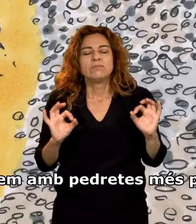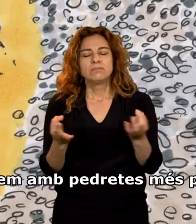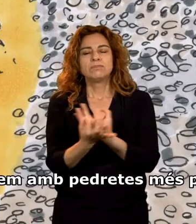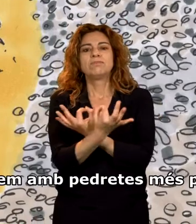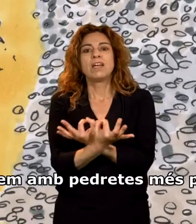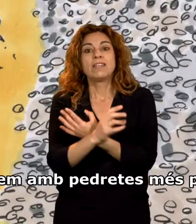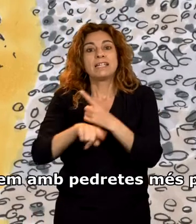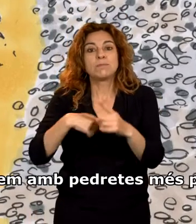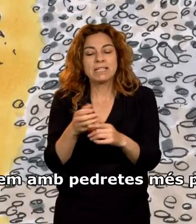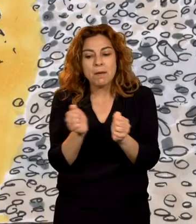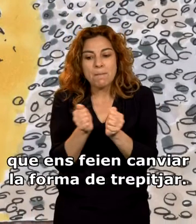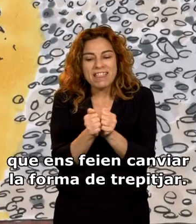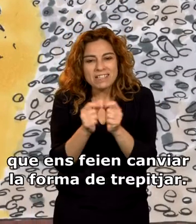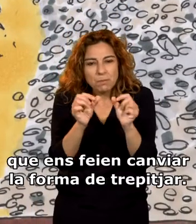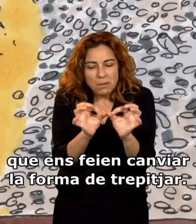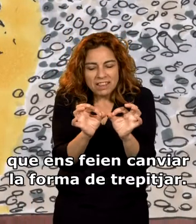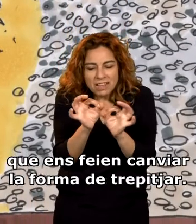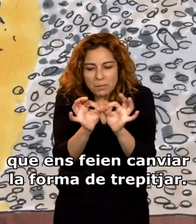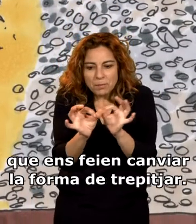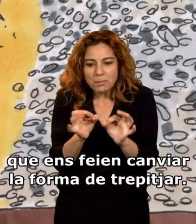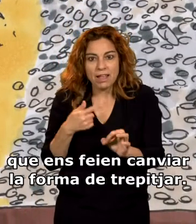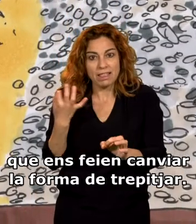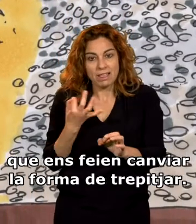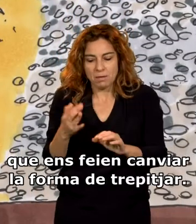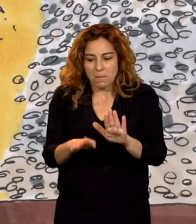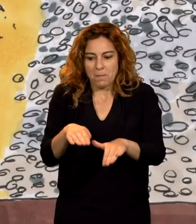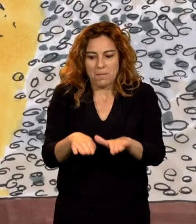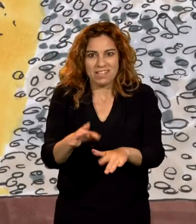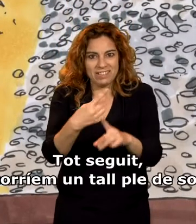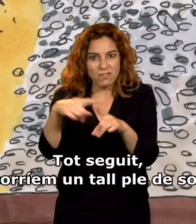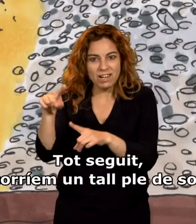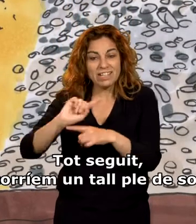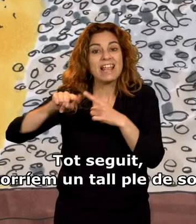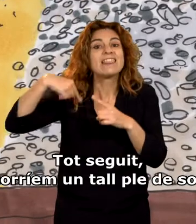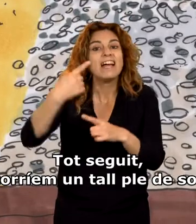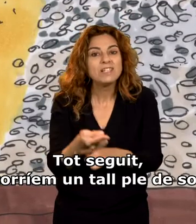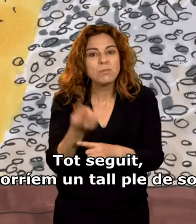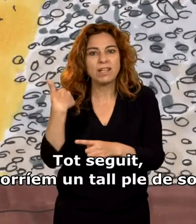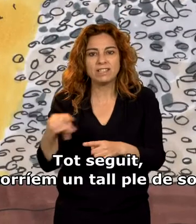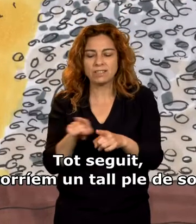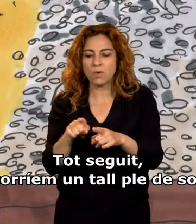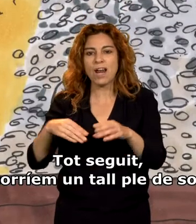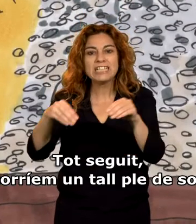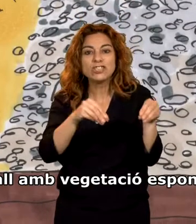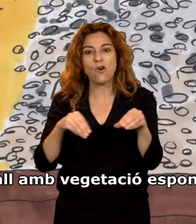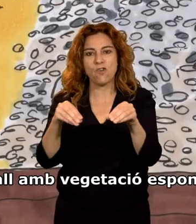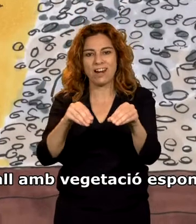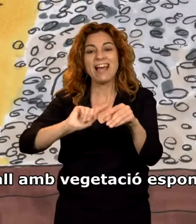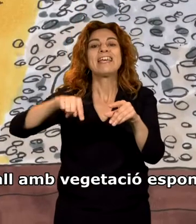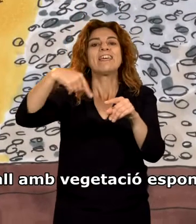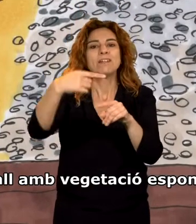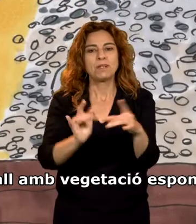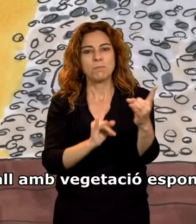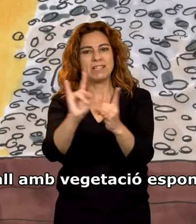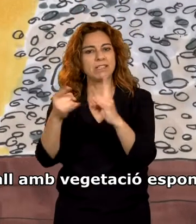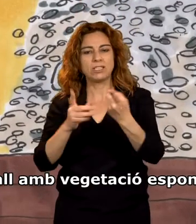Seguíem amb pedretes més petites que ens fèiem canviar la forma de trepitjar. Tot seguit, recorríem un tall ple de sorra i un tall amb